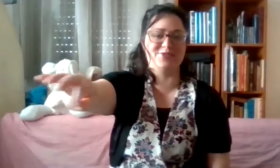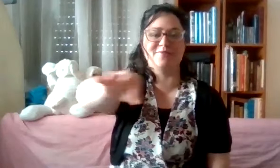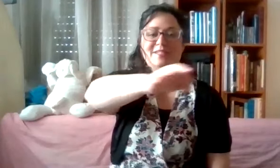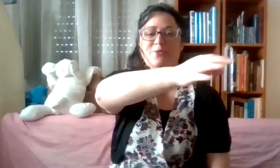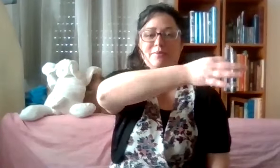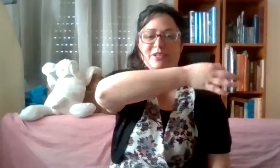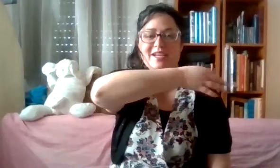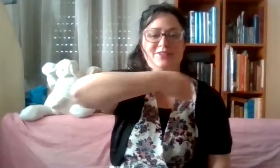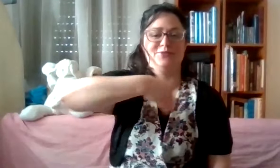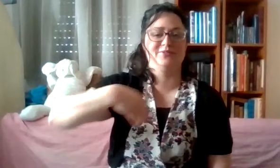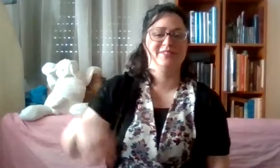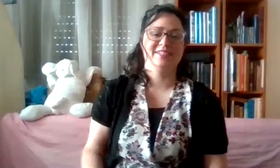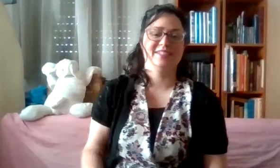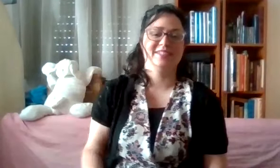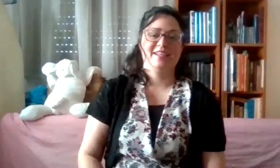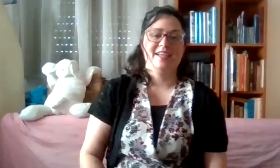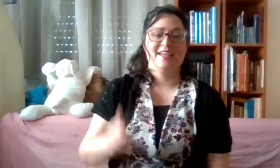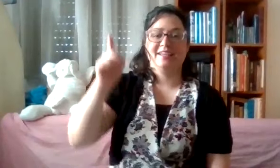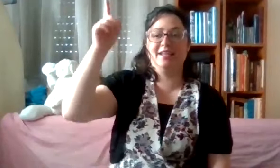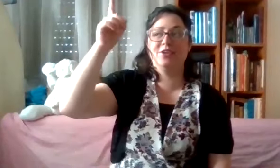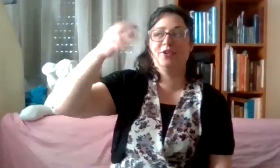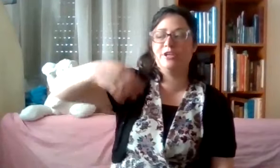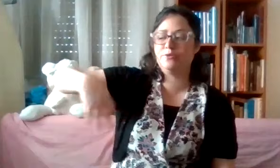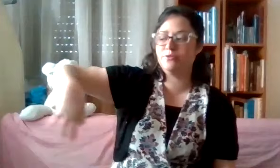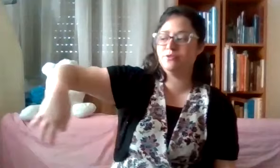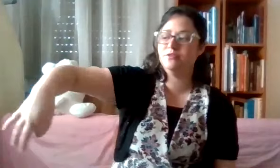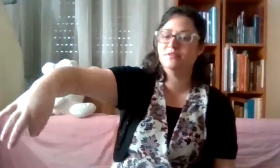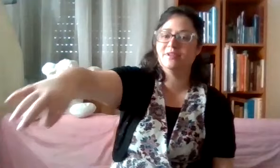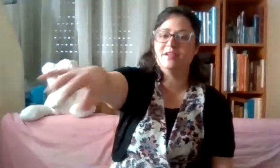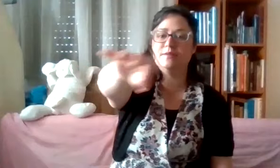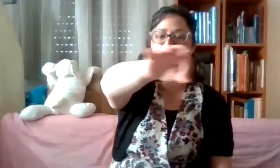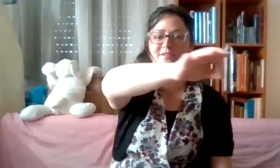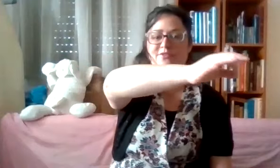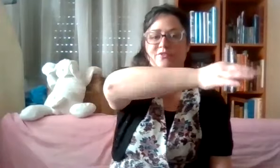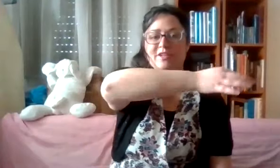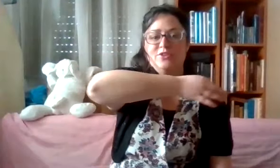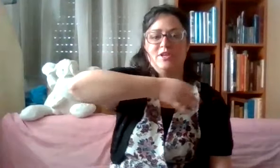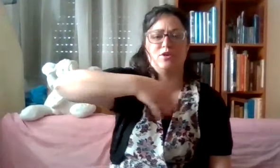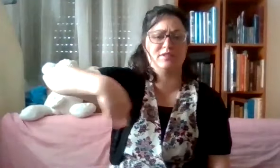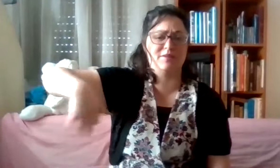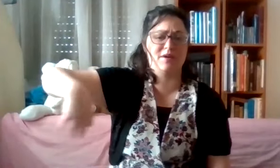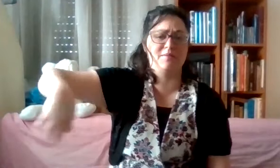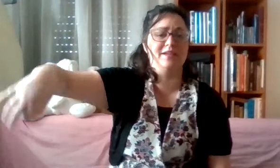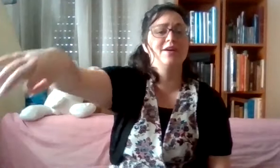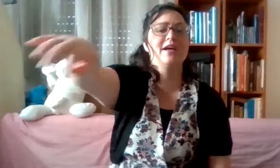ובסיפורים שלנו. אלוהינו, עם סיבוב גדול, אנחנו חוזרים הרבה אלוהינו,